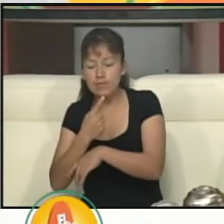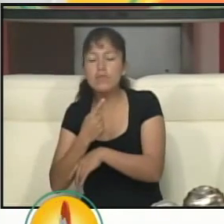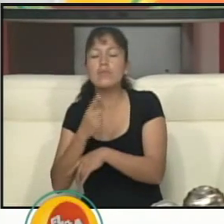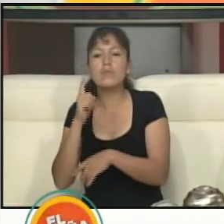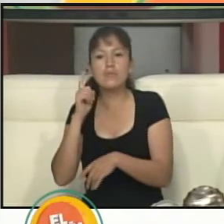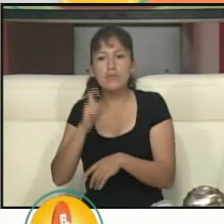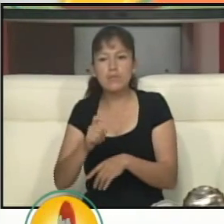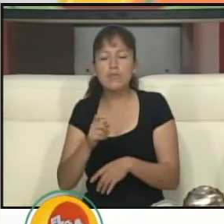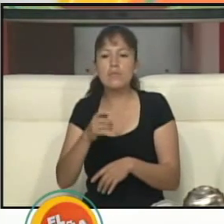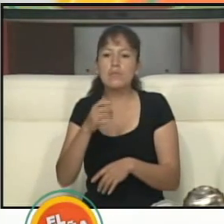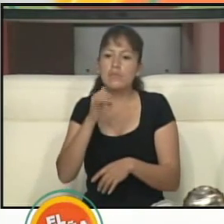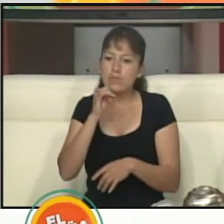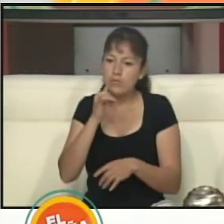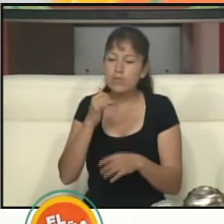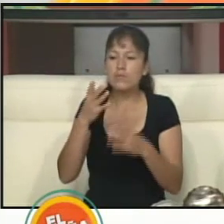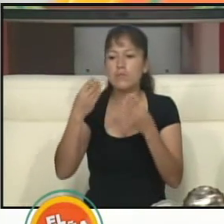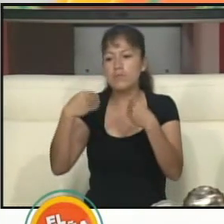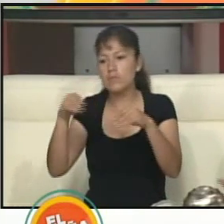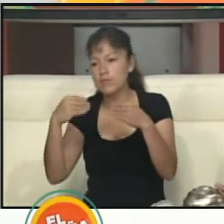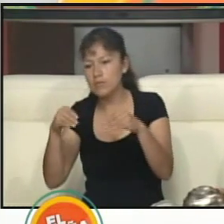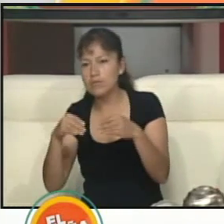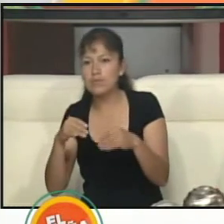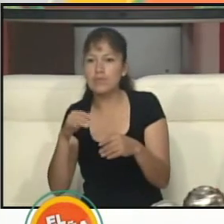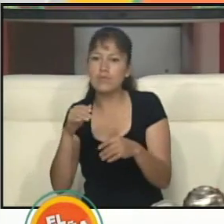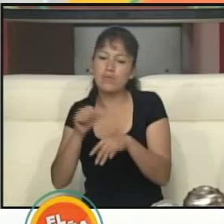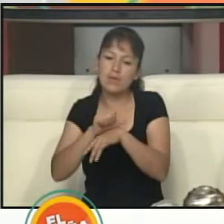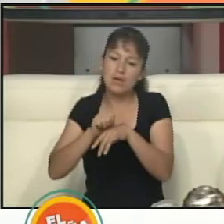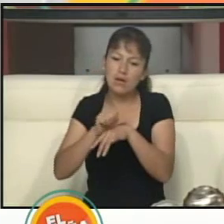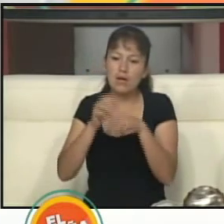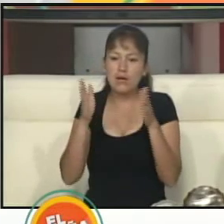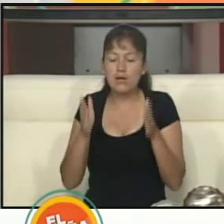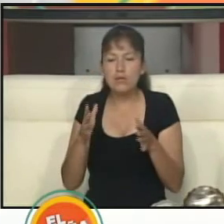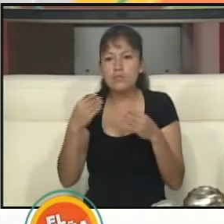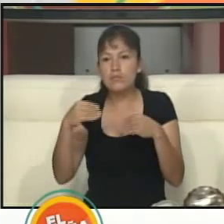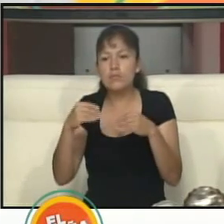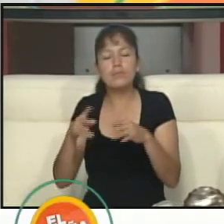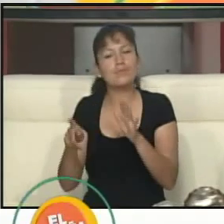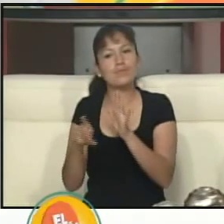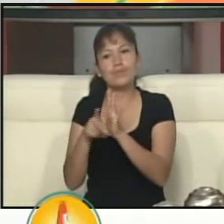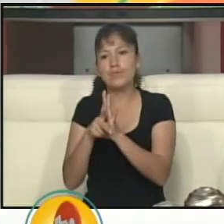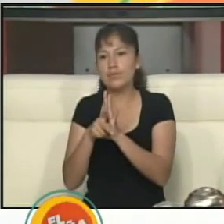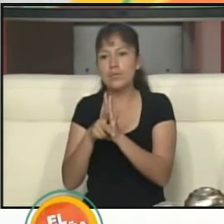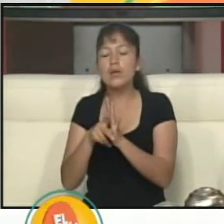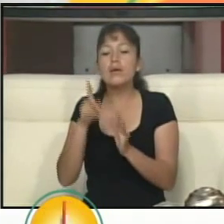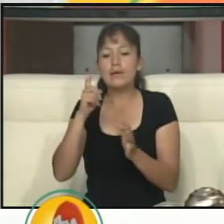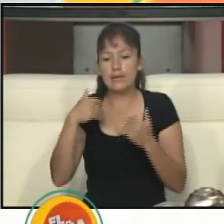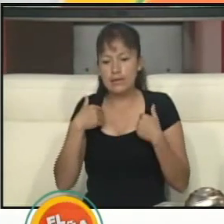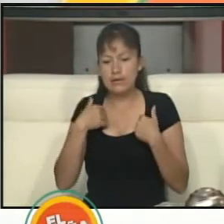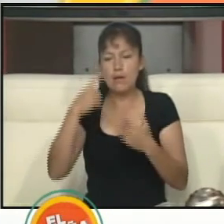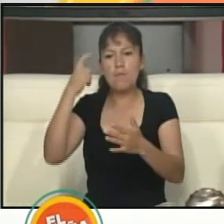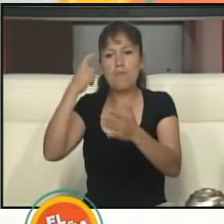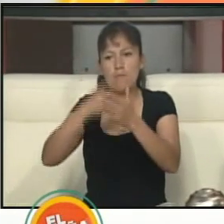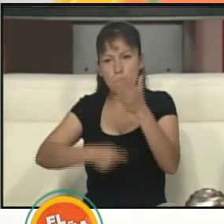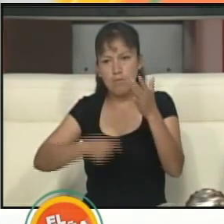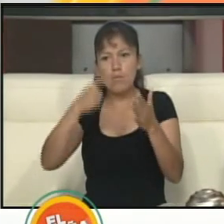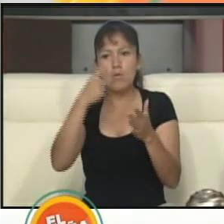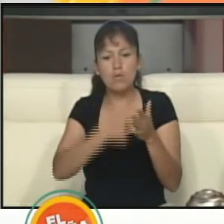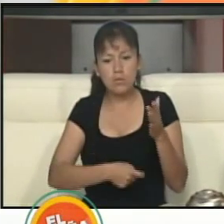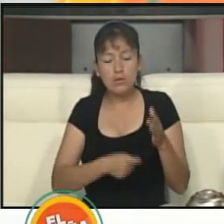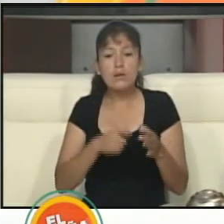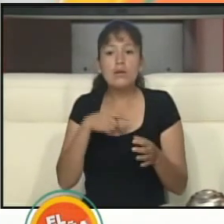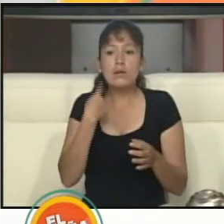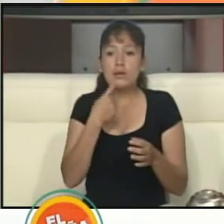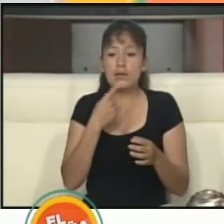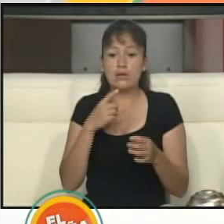consumir y expender bebidas alcohólicas. Tiene unas sanciones, el que consume